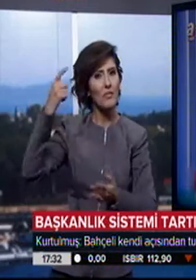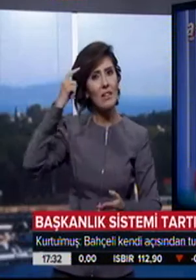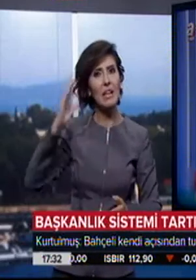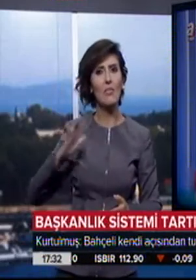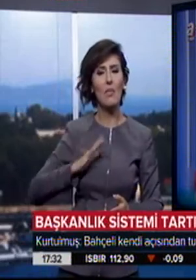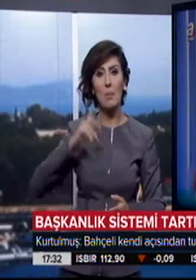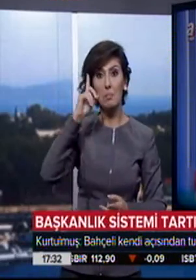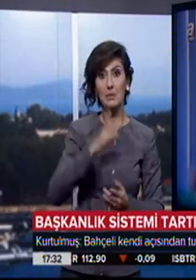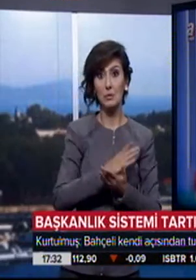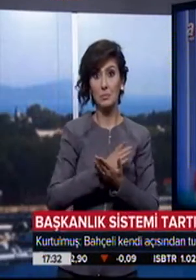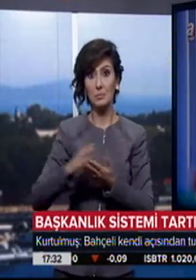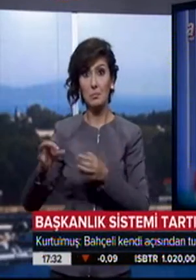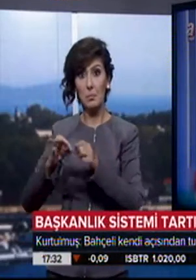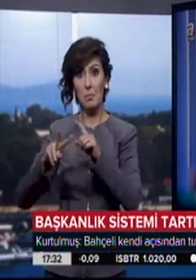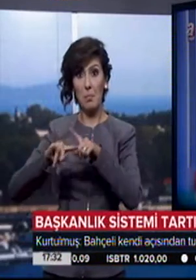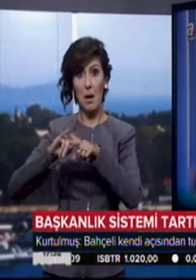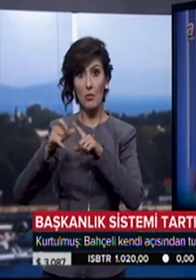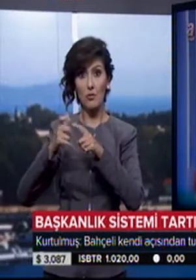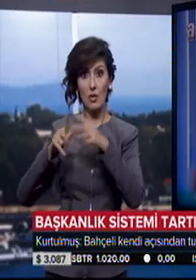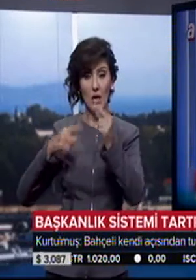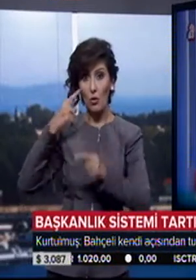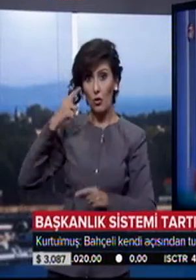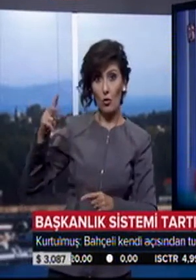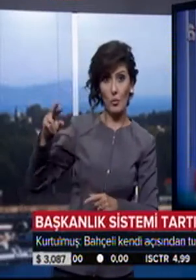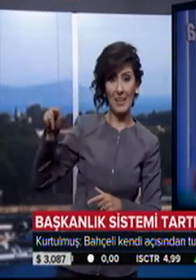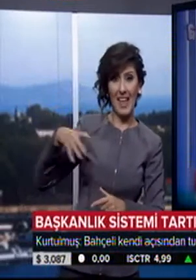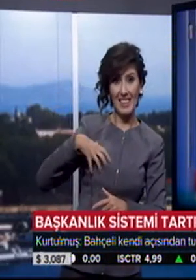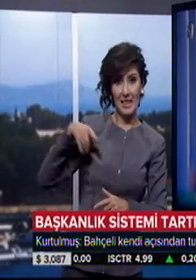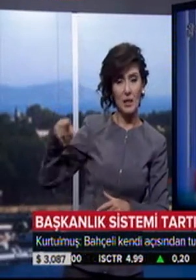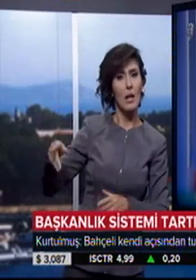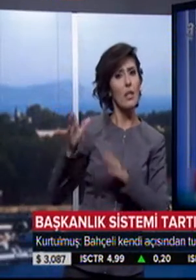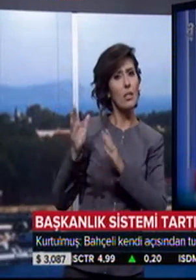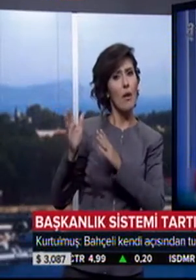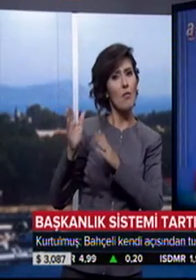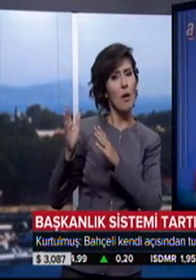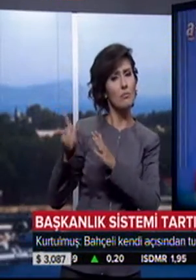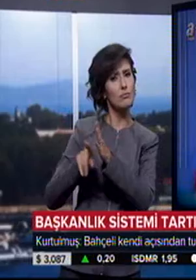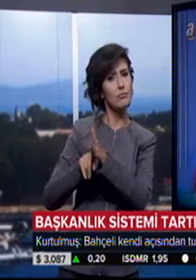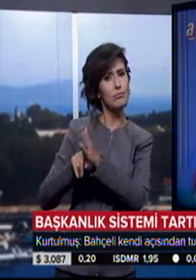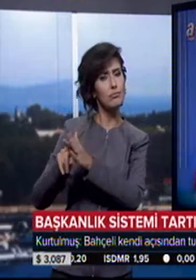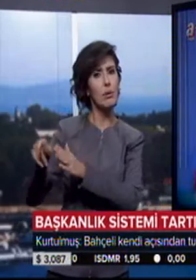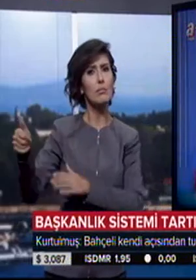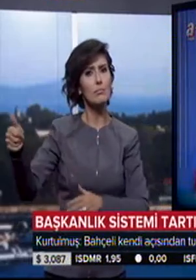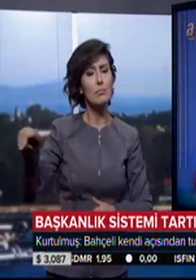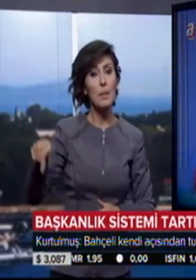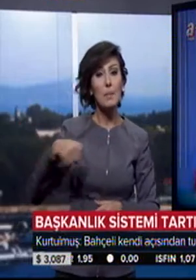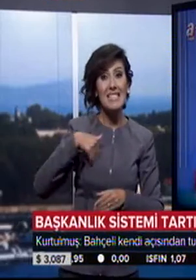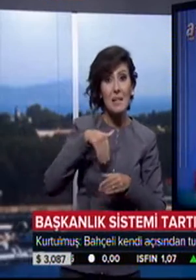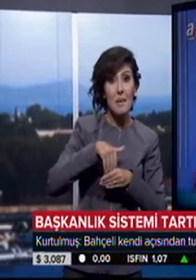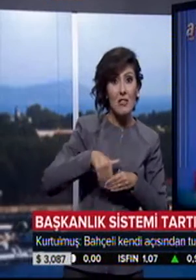başından itibaren de Sayın Bahçeli gördüğümüz kadarıyla kendi açısından tutarlı bir şekilde devam ediyor. Biz meclise bu teklifimizi göndermeden